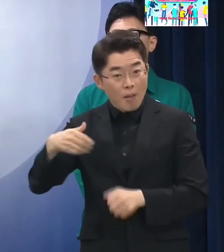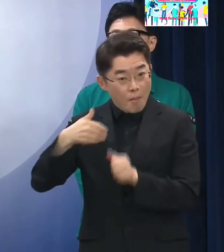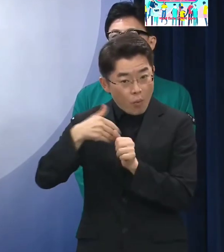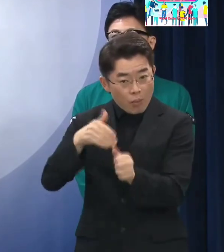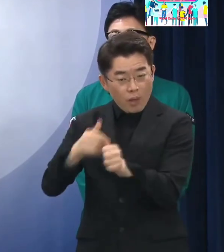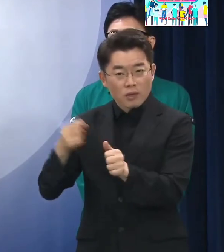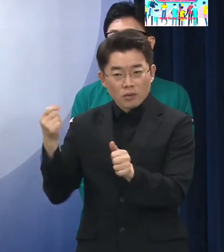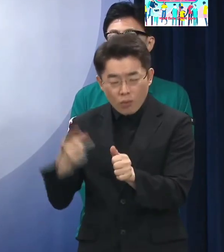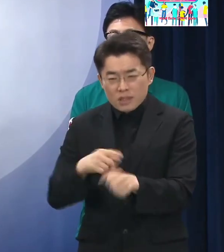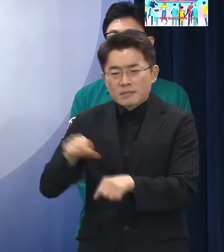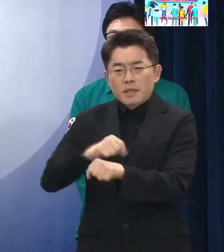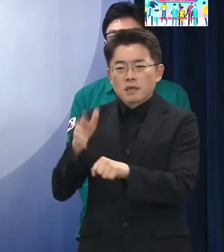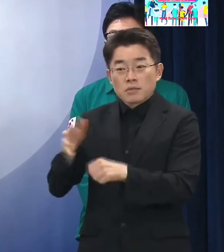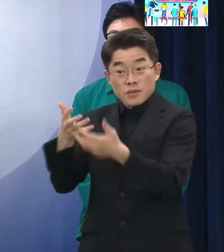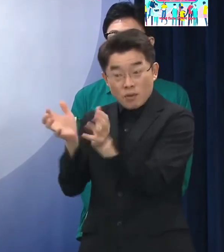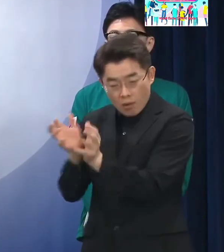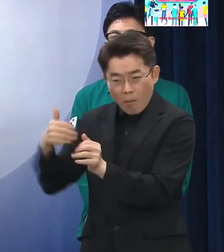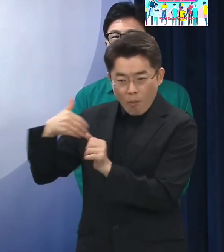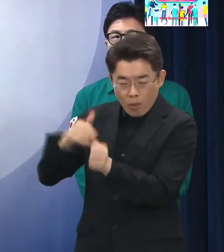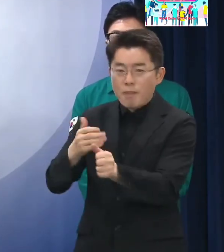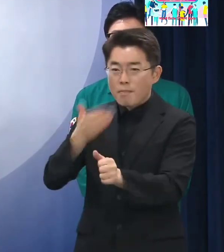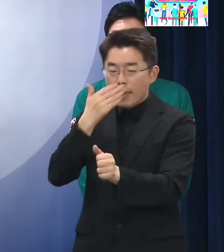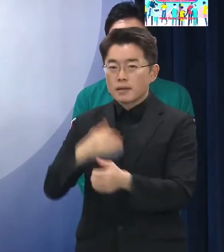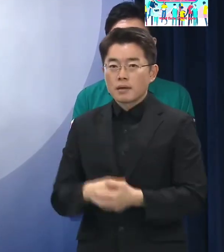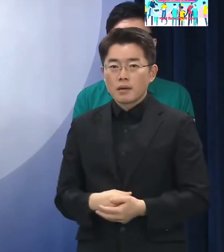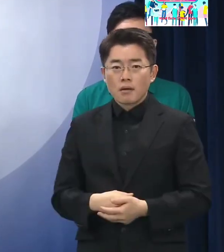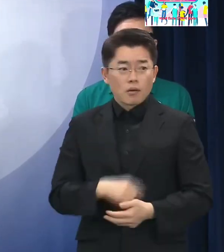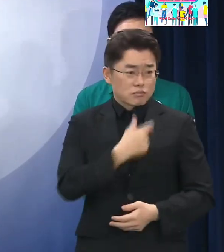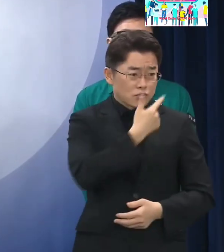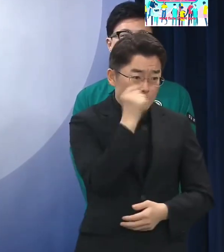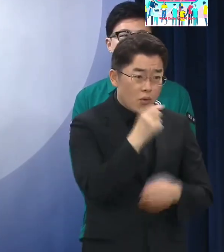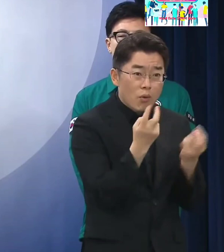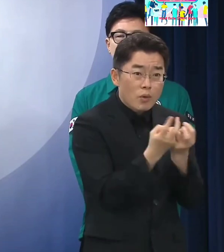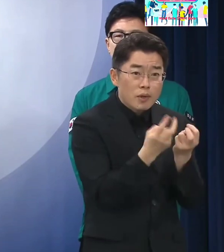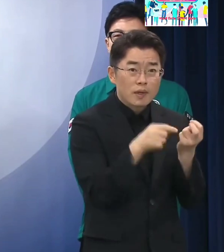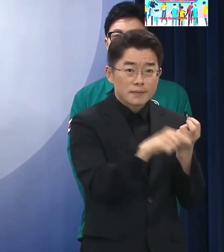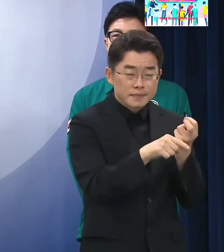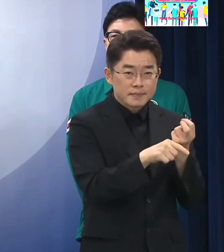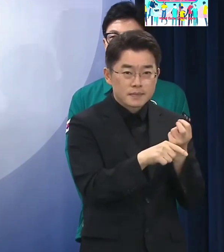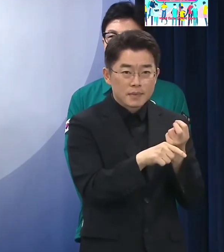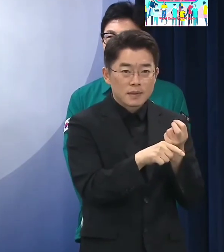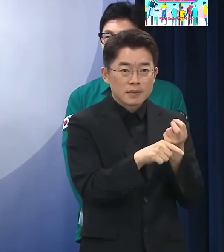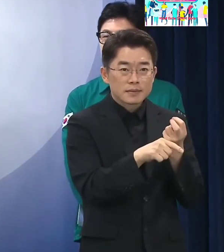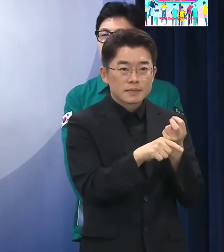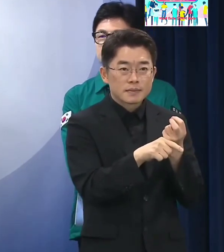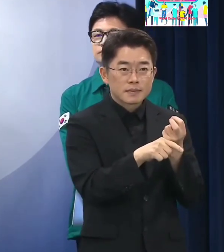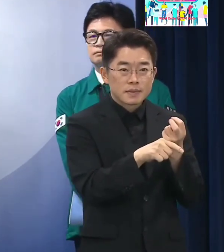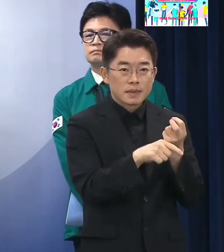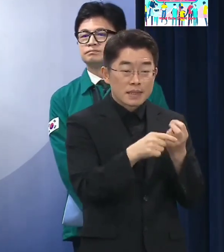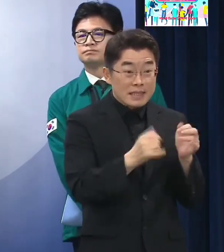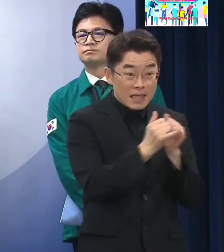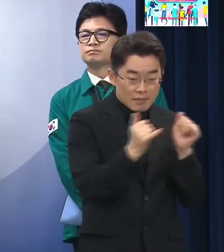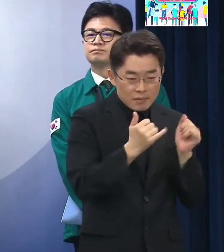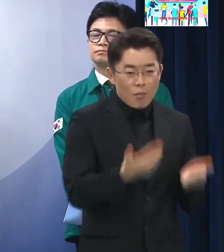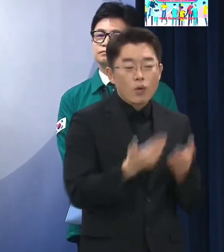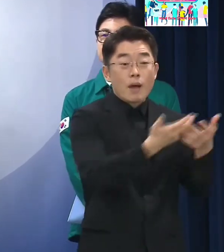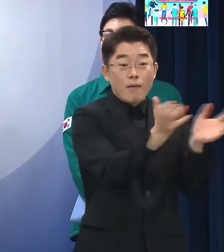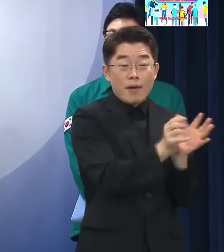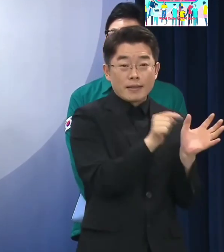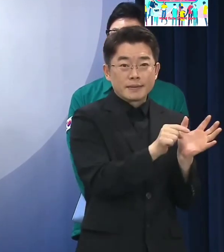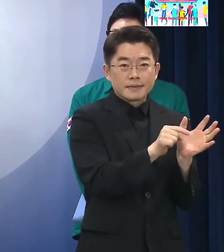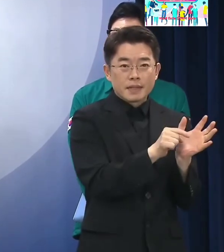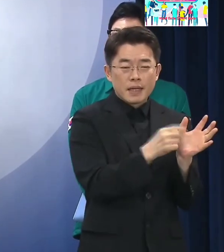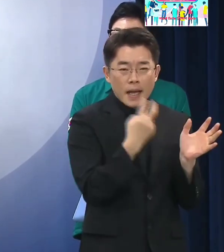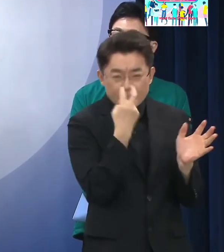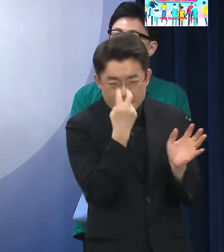생각이고요 그다음에 나머지 부족한 자원은 말씀드렸듯이 자율방범대를 포함한 치안 보조 인력이 있습니다